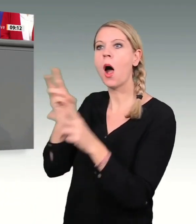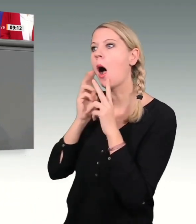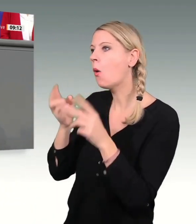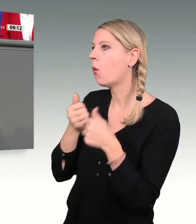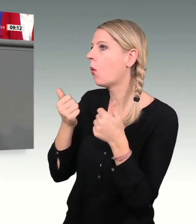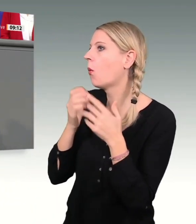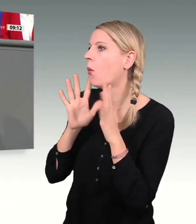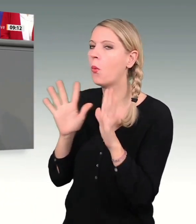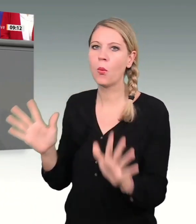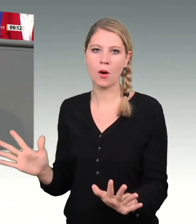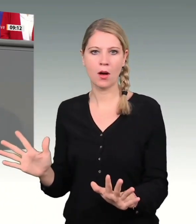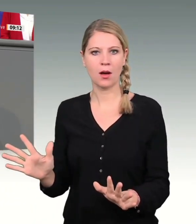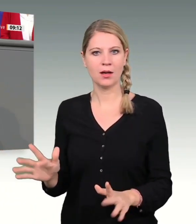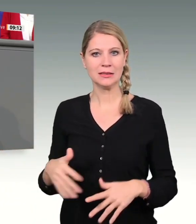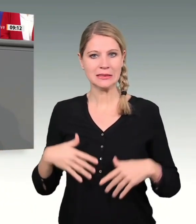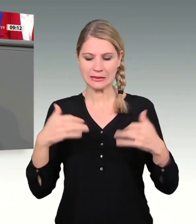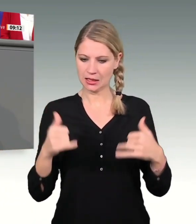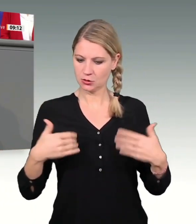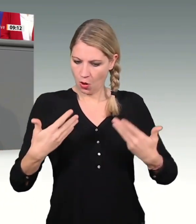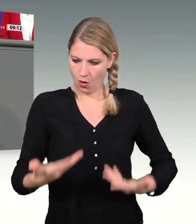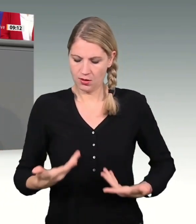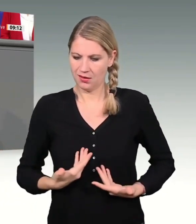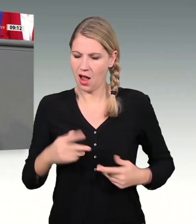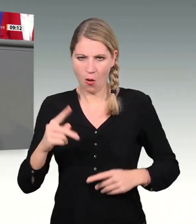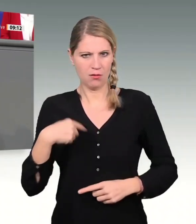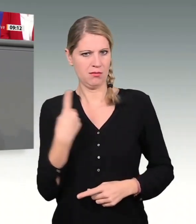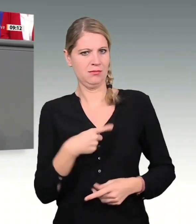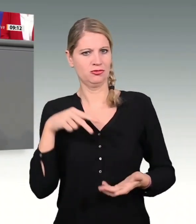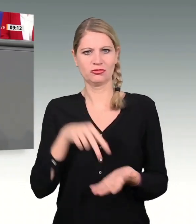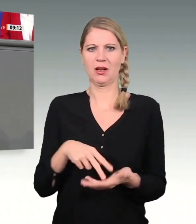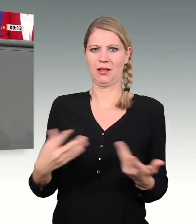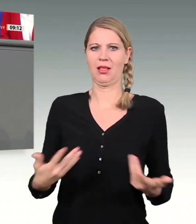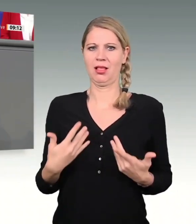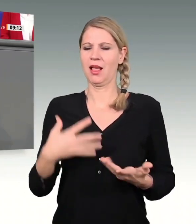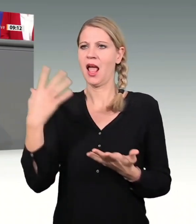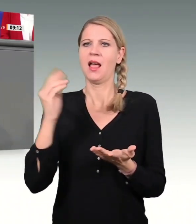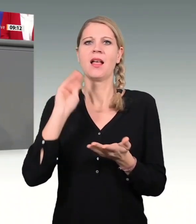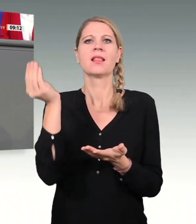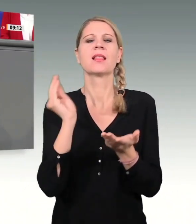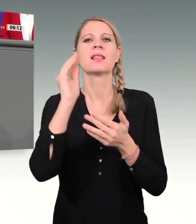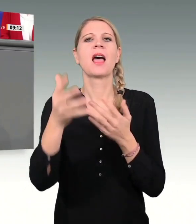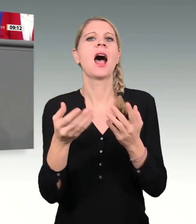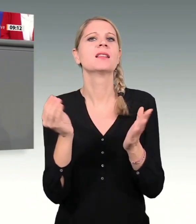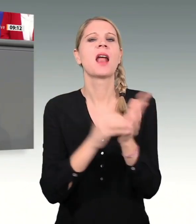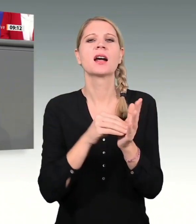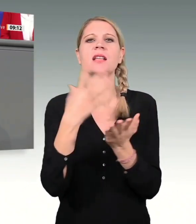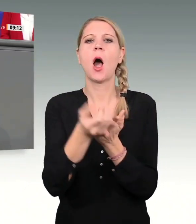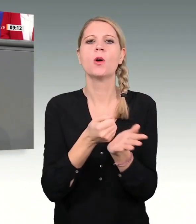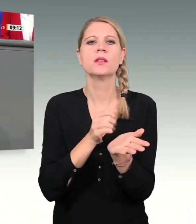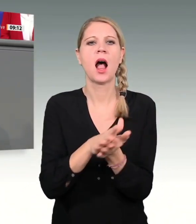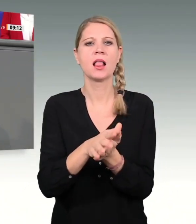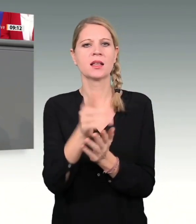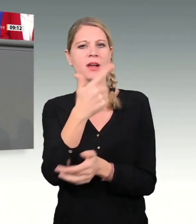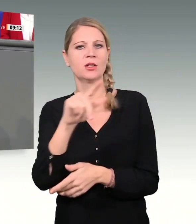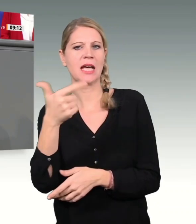In einer wundersamen Wandlung werden Coronakredite zu Klimakrediten. Mindestens genauso staunend müsste der Kollege